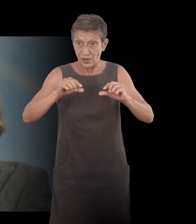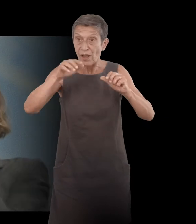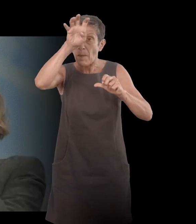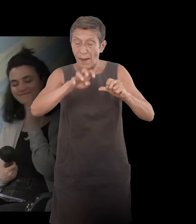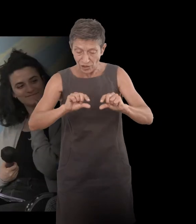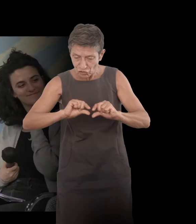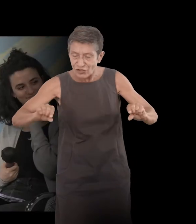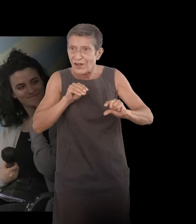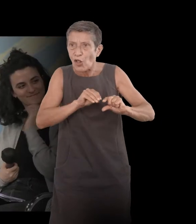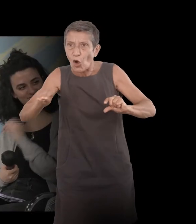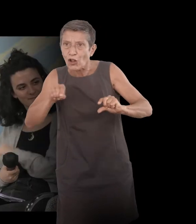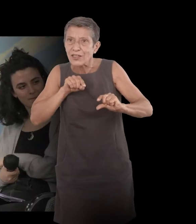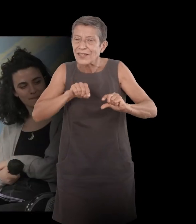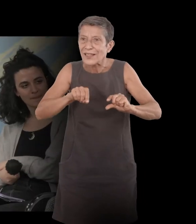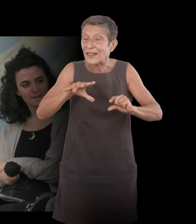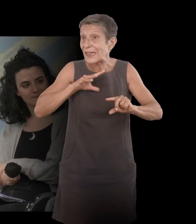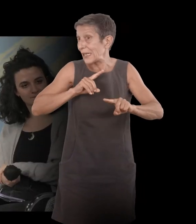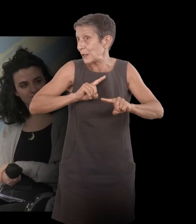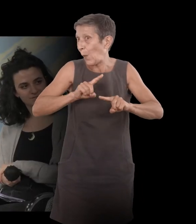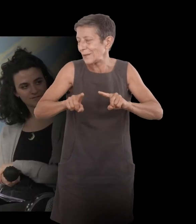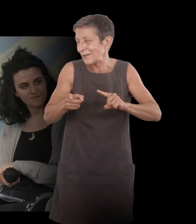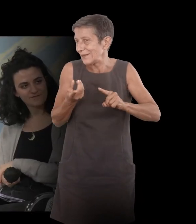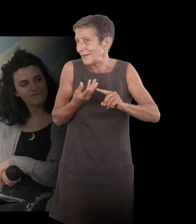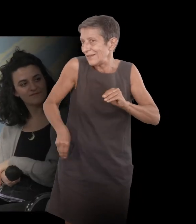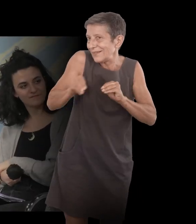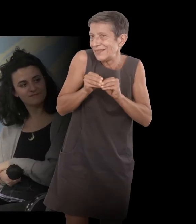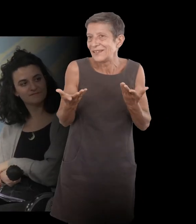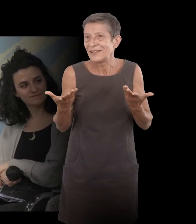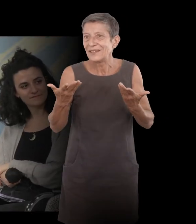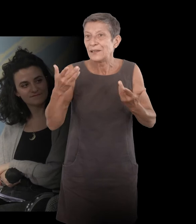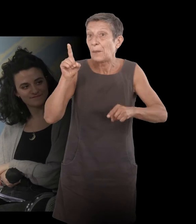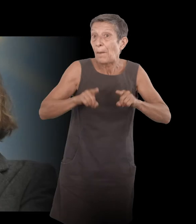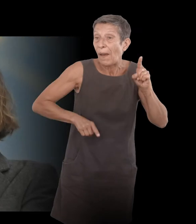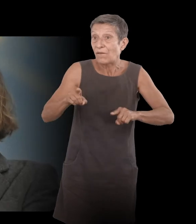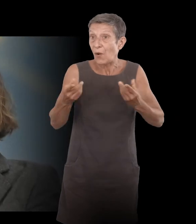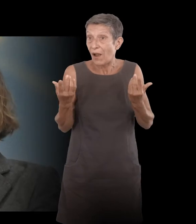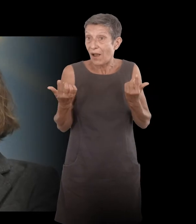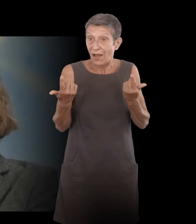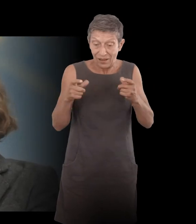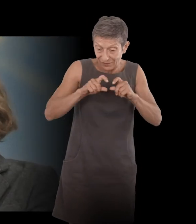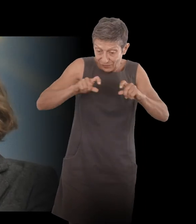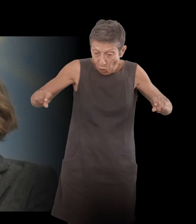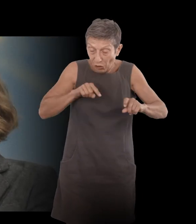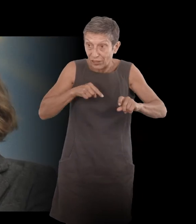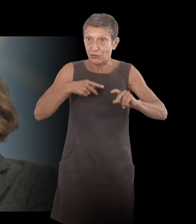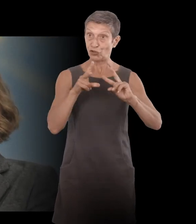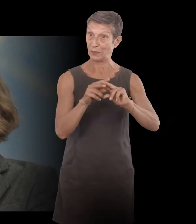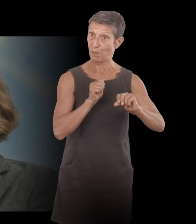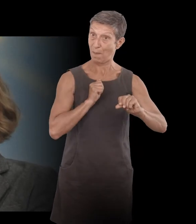À la fois des nouveaux niveaux de lecture. Parfois, il des notes de bas de page qui expliquent même ce que je suis moi-même en train de faire dans mon livre. Et il y des notes de bas de page qui sont